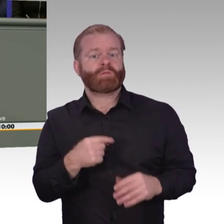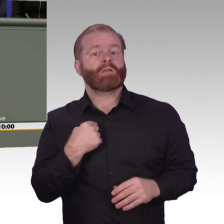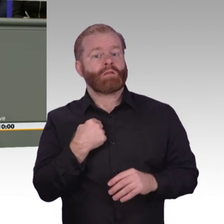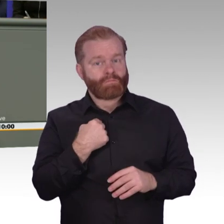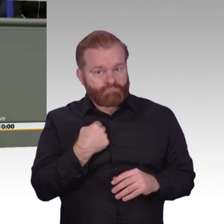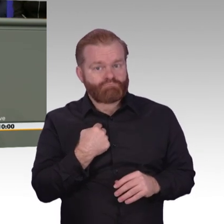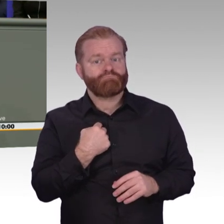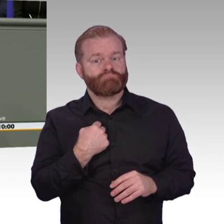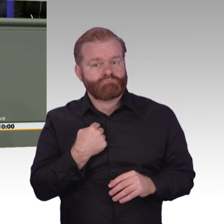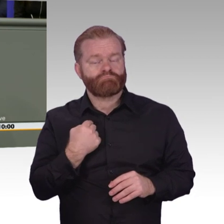aufstellen.